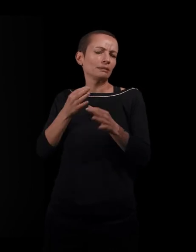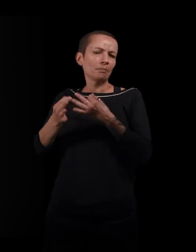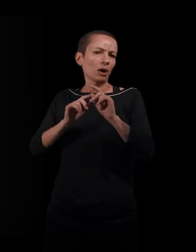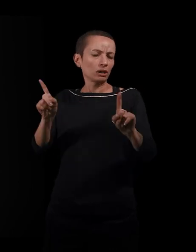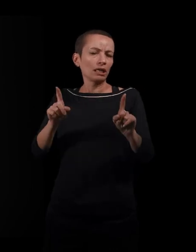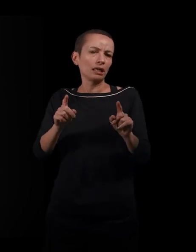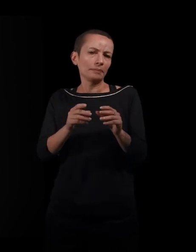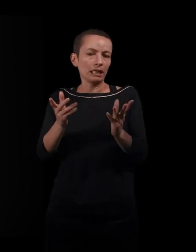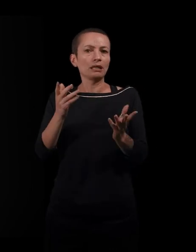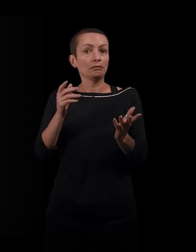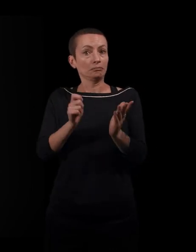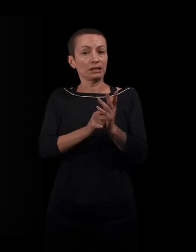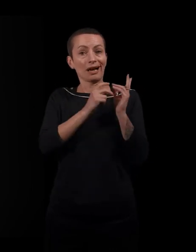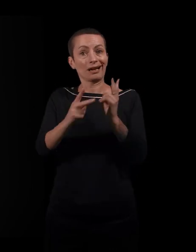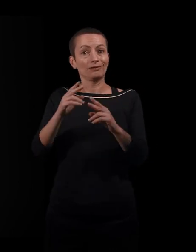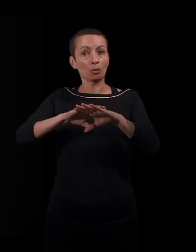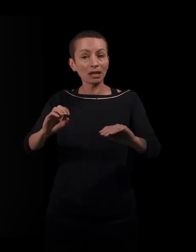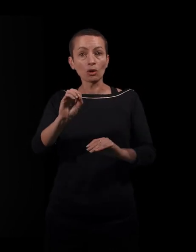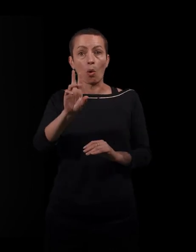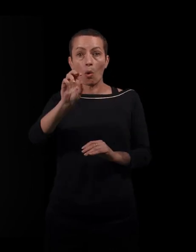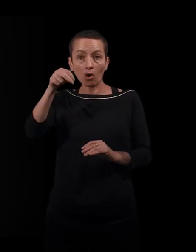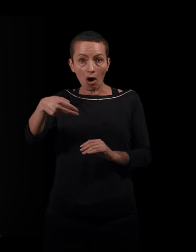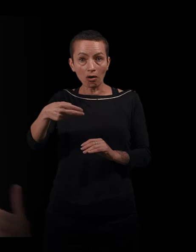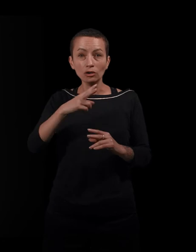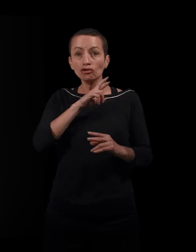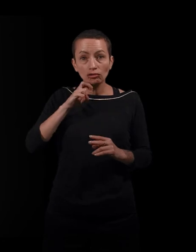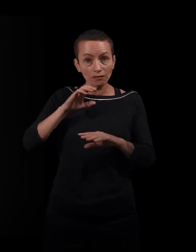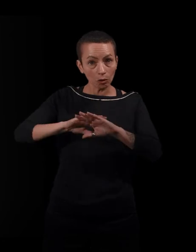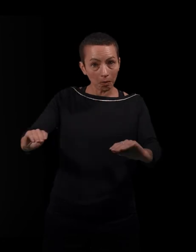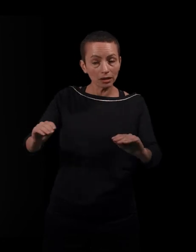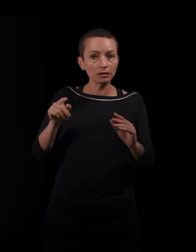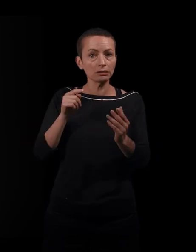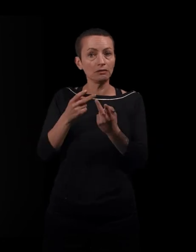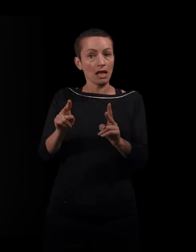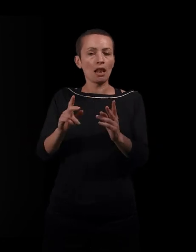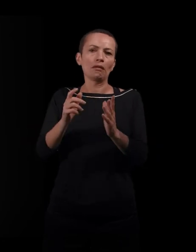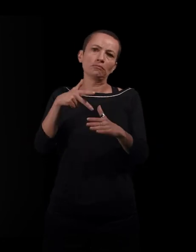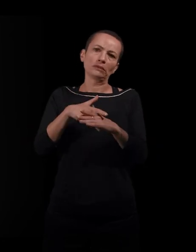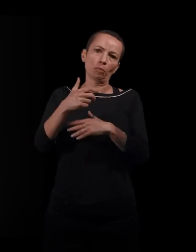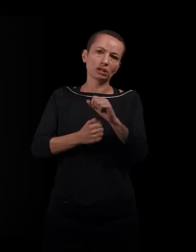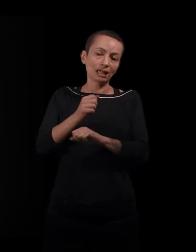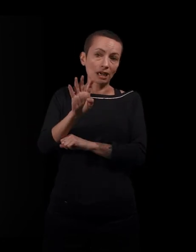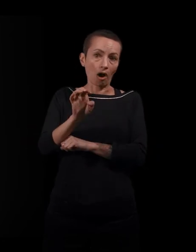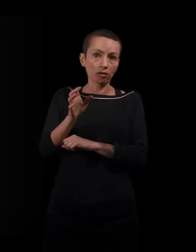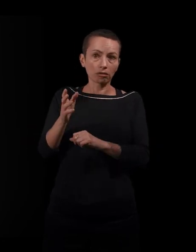on arrivait à Oran et qu'on était juif à Oran, notamment au début des années 40, on vivait une forme de relégation. Puis